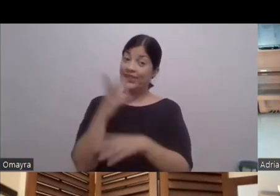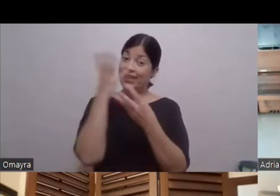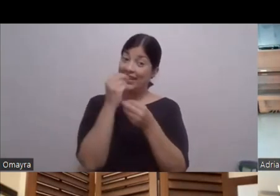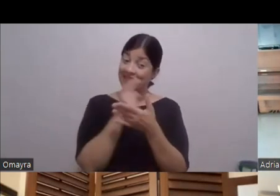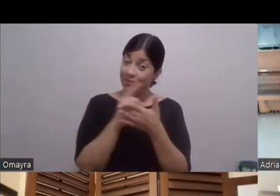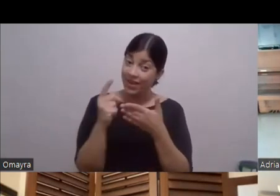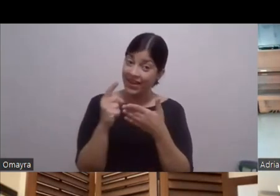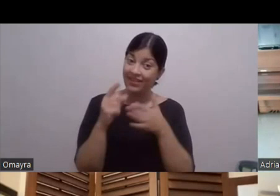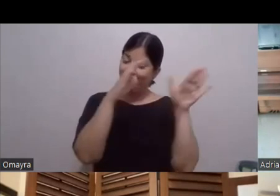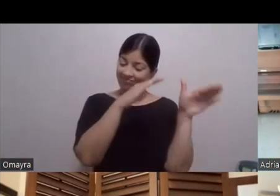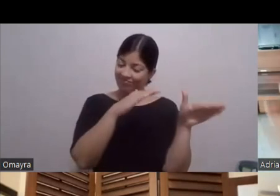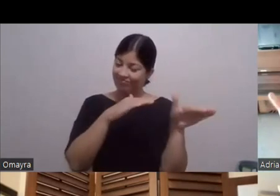Así de londres Así